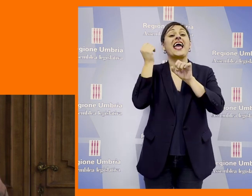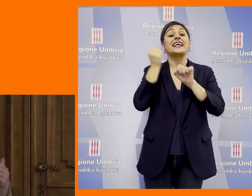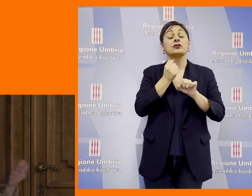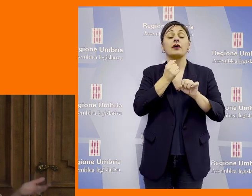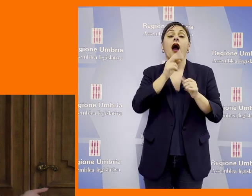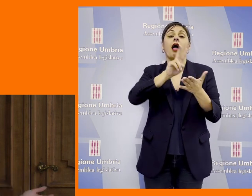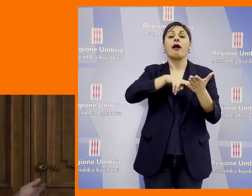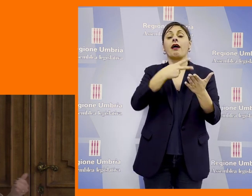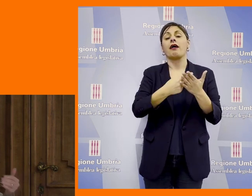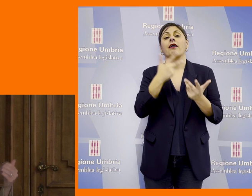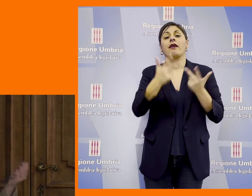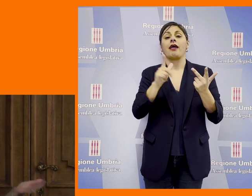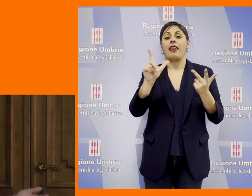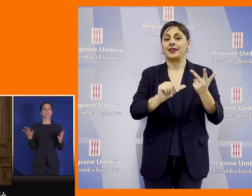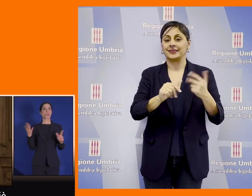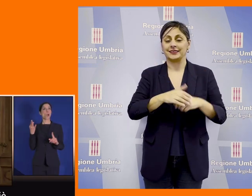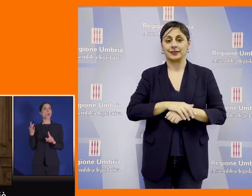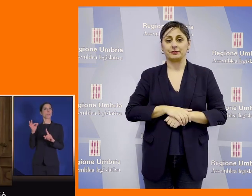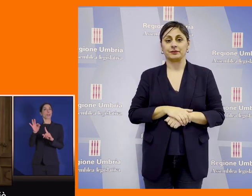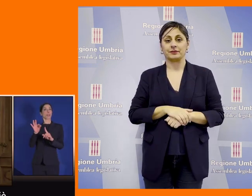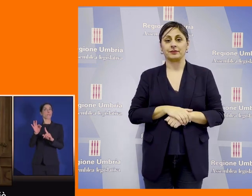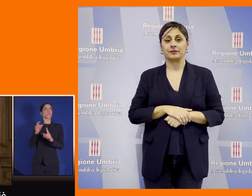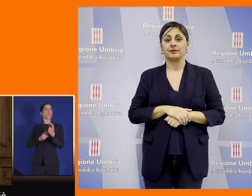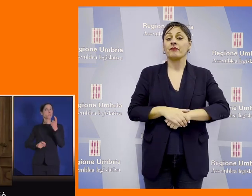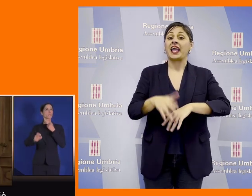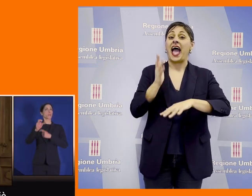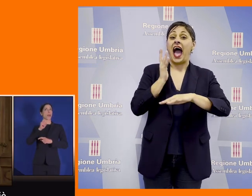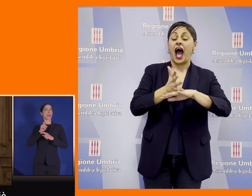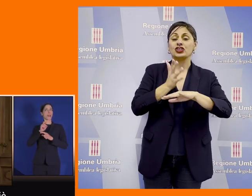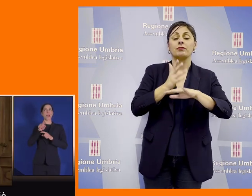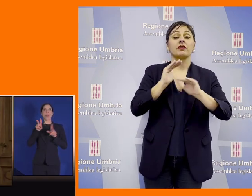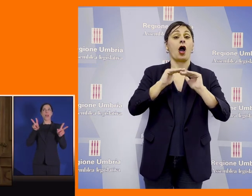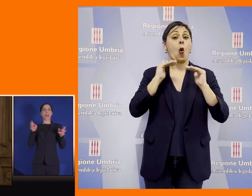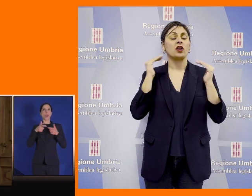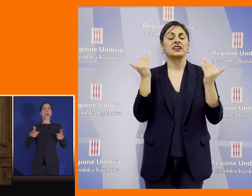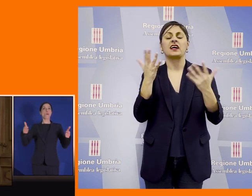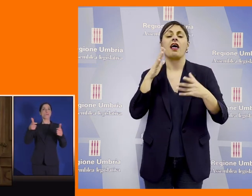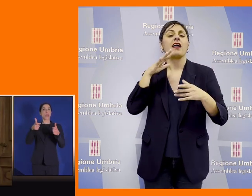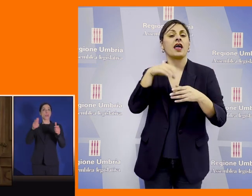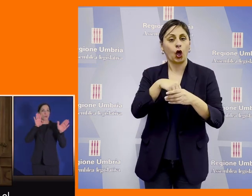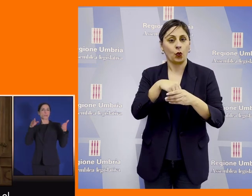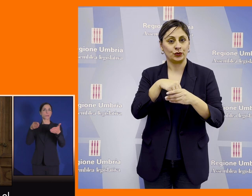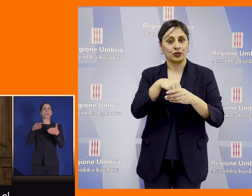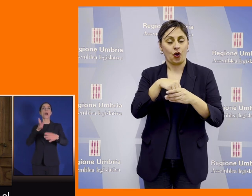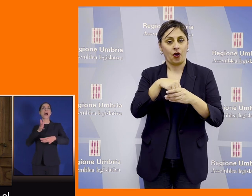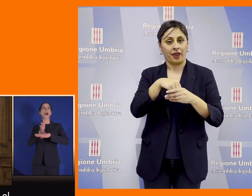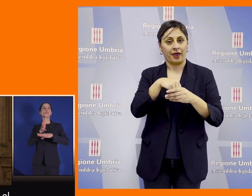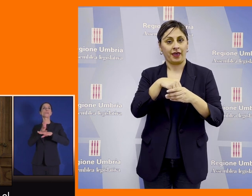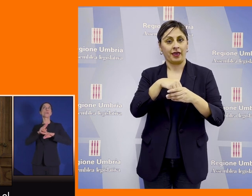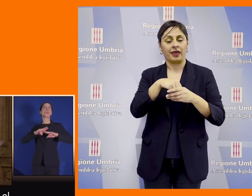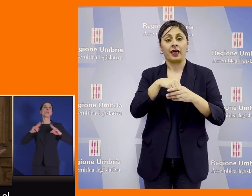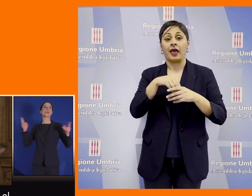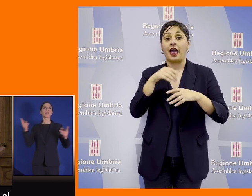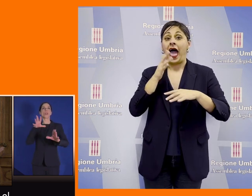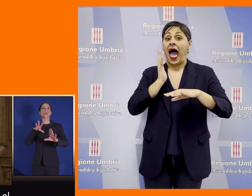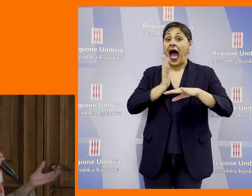istituzionale redatta nella lingua dei segni Accessibilità universale e inclusione e l